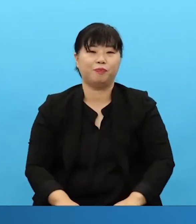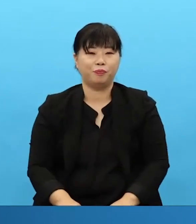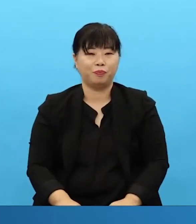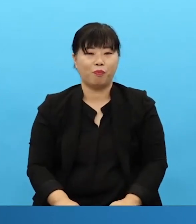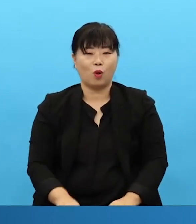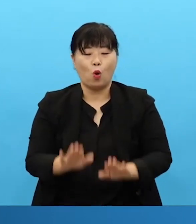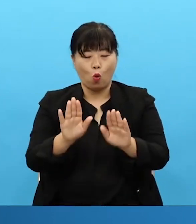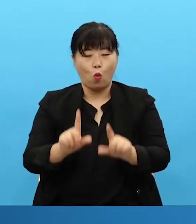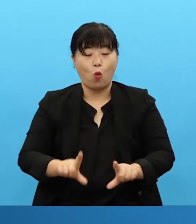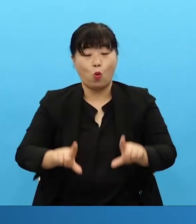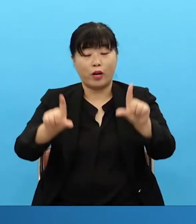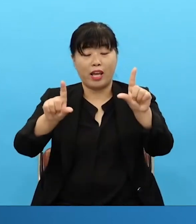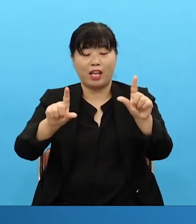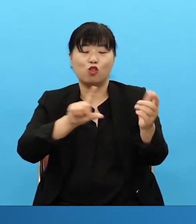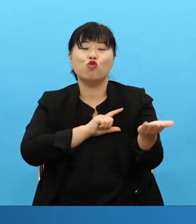And so this year's theme is this, the throne.